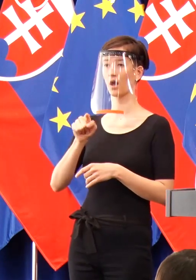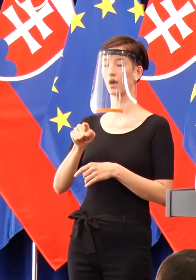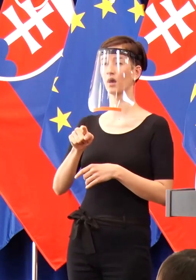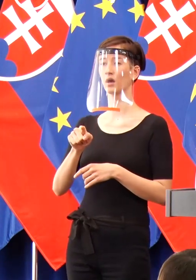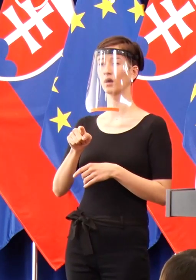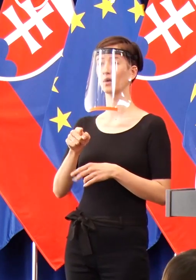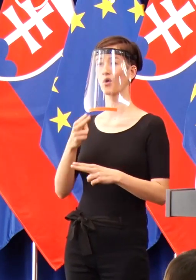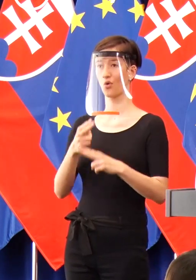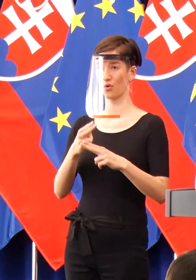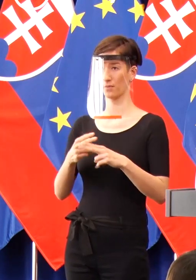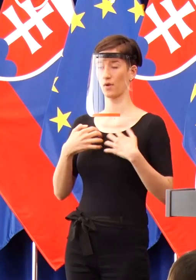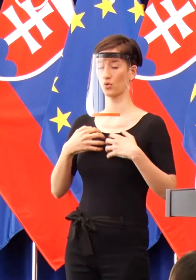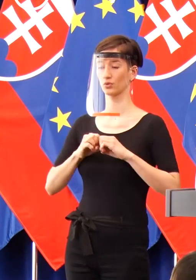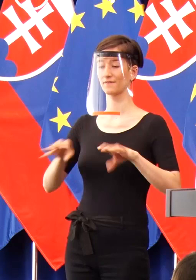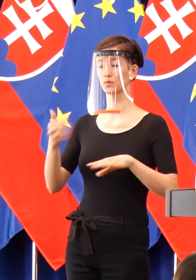ľudia.